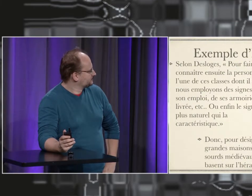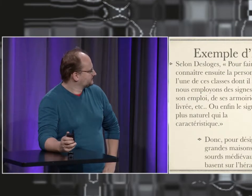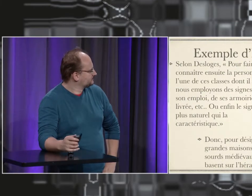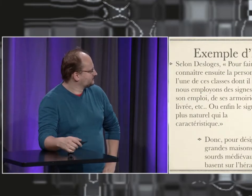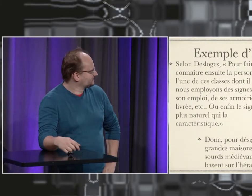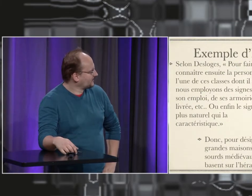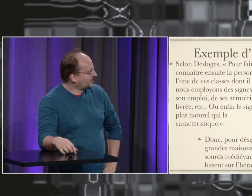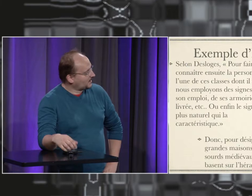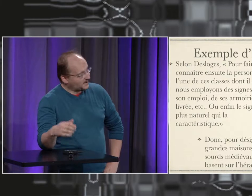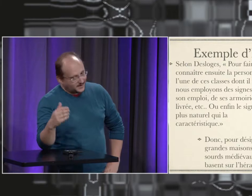temps